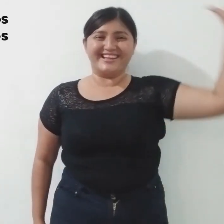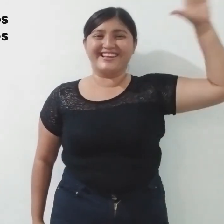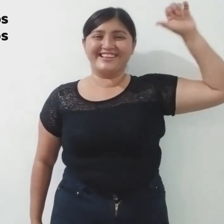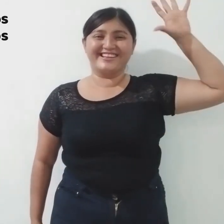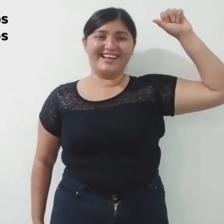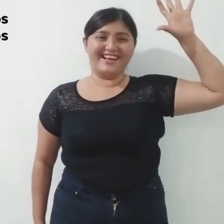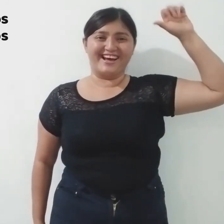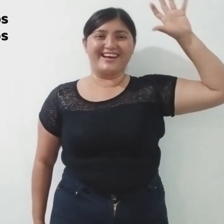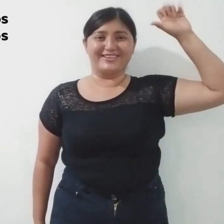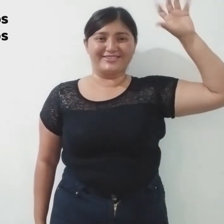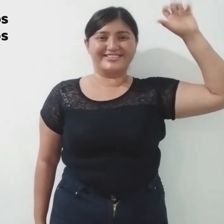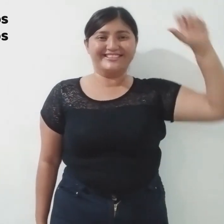Adiós.